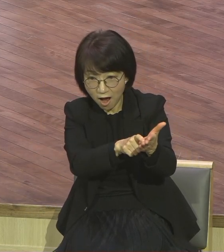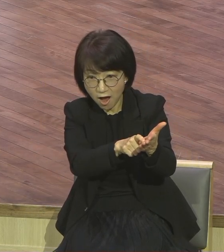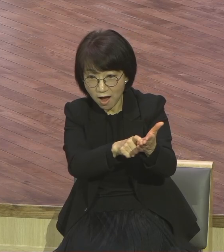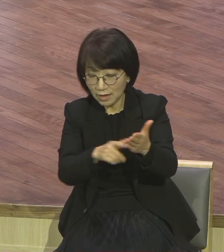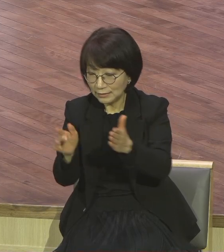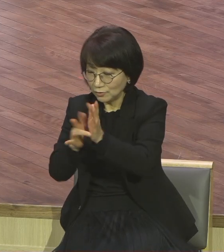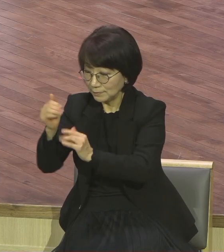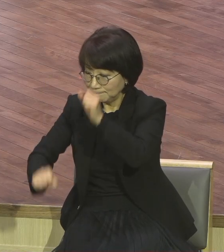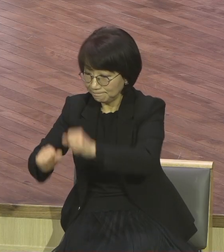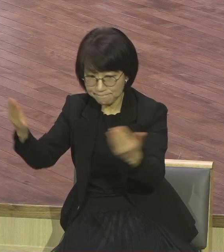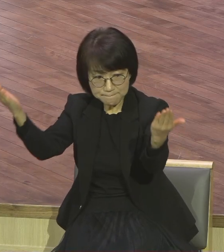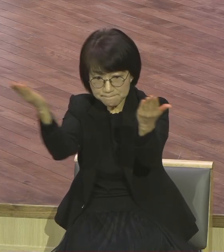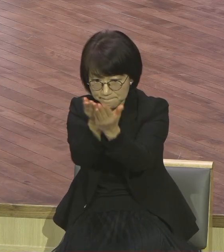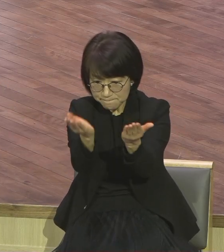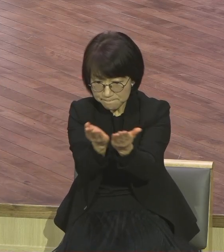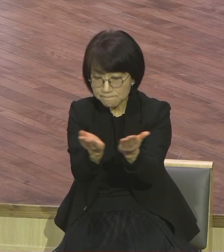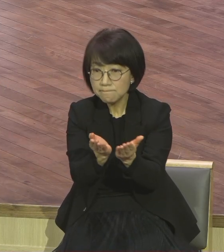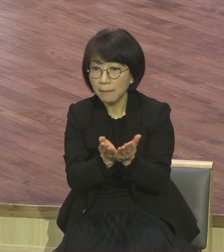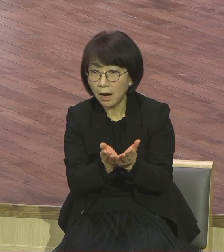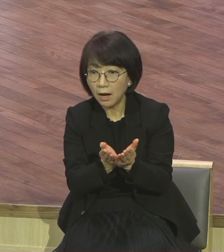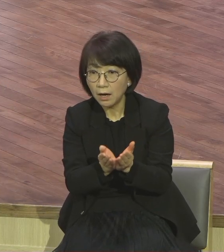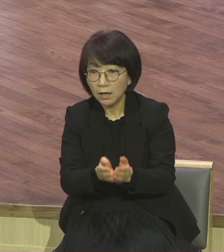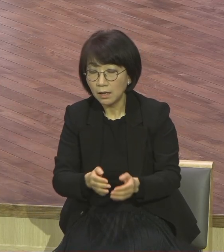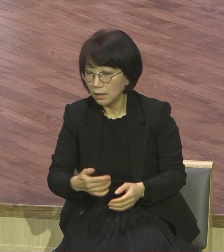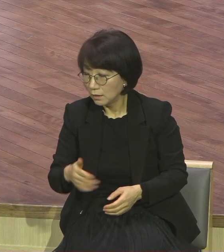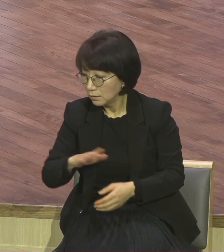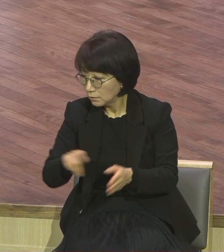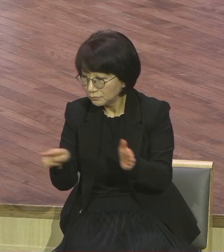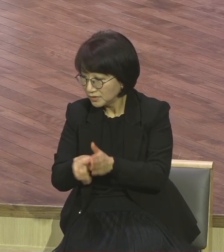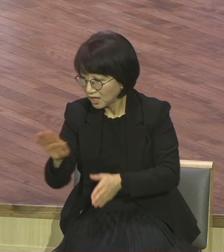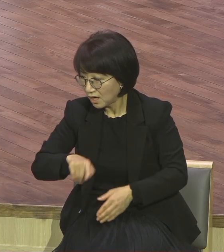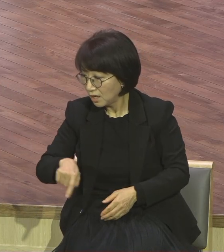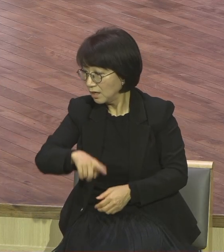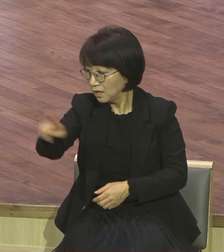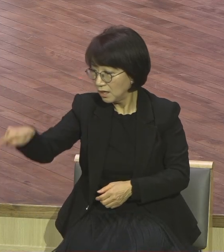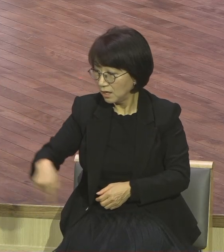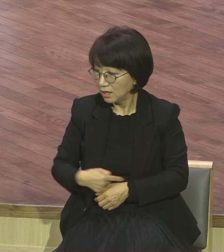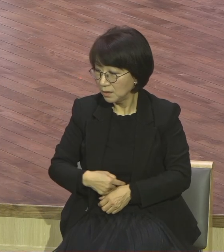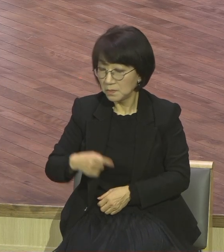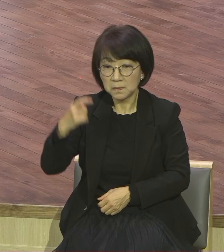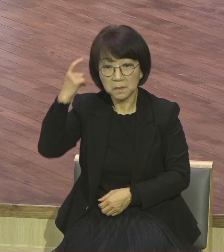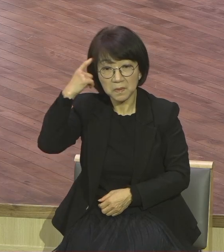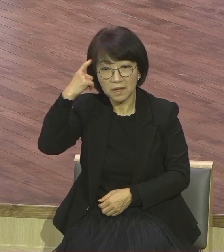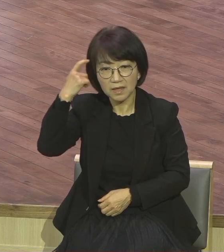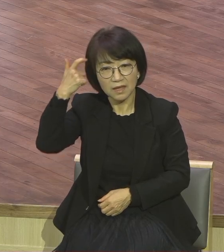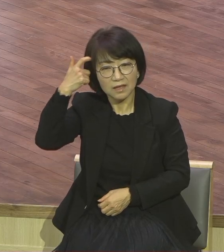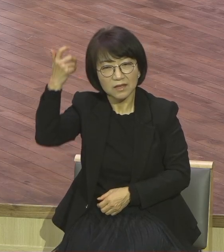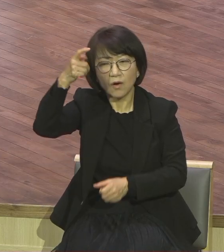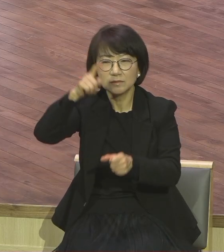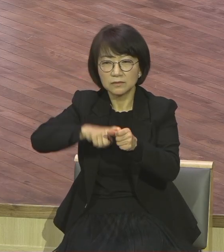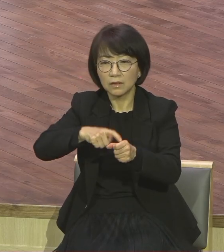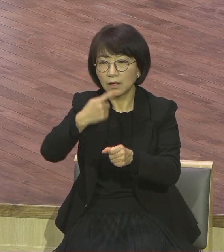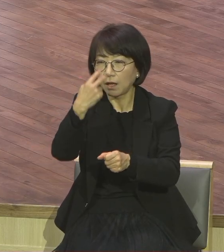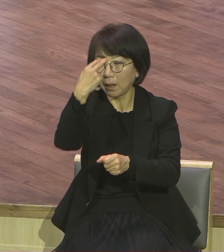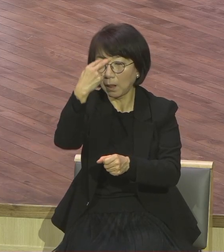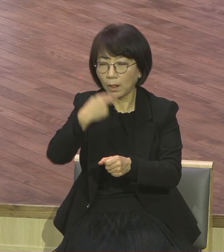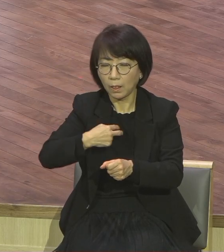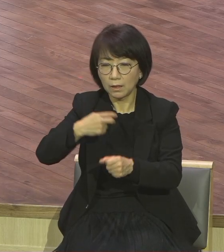불구하고 하나도 믿지 않지 않느냐? 영적인 눈이 안 열린 사람은요 죽은 사람